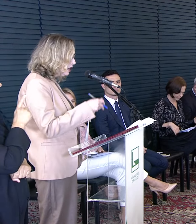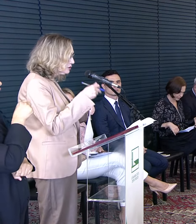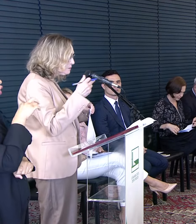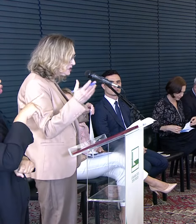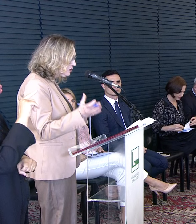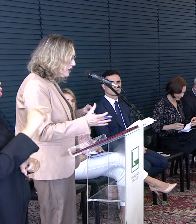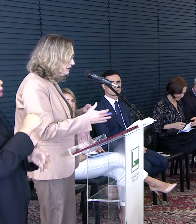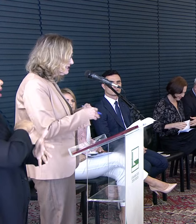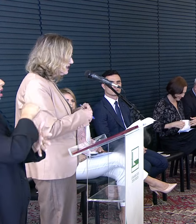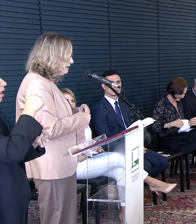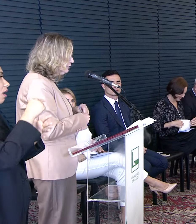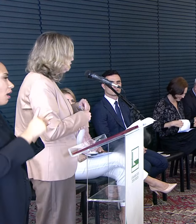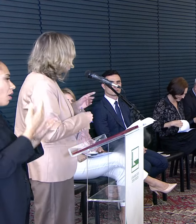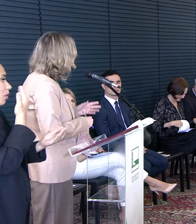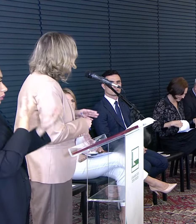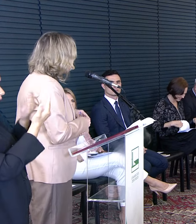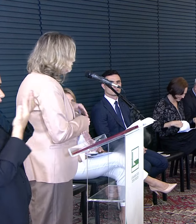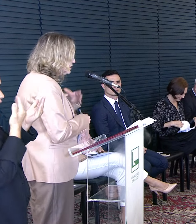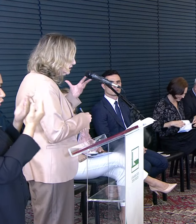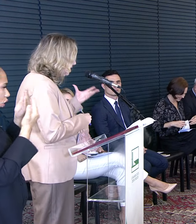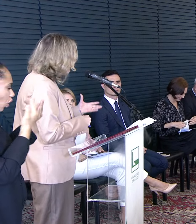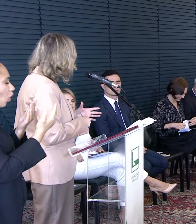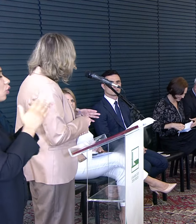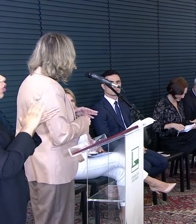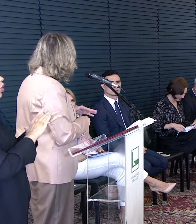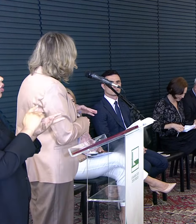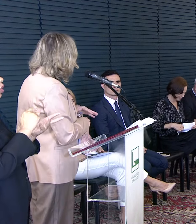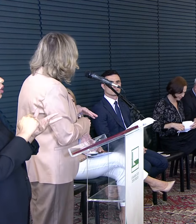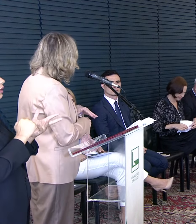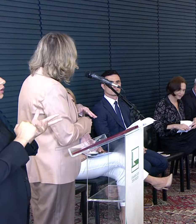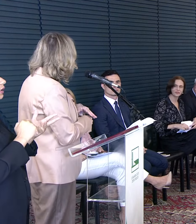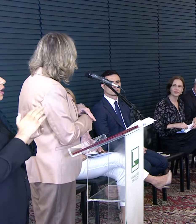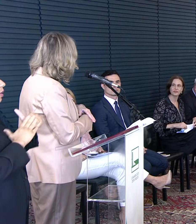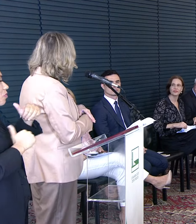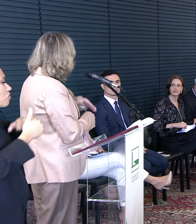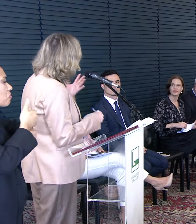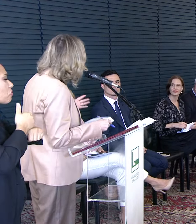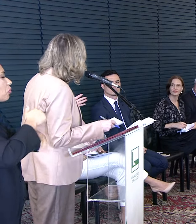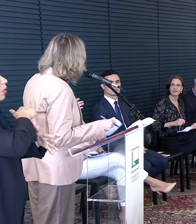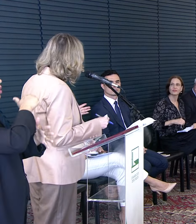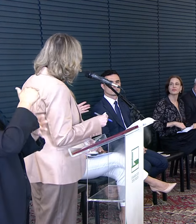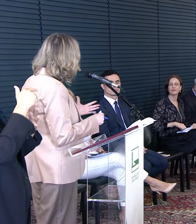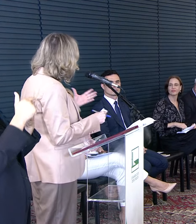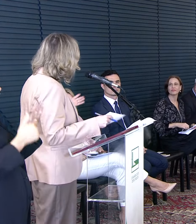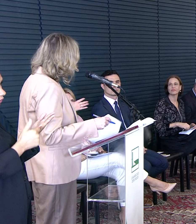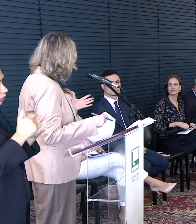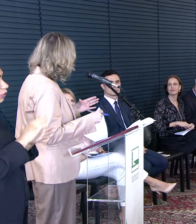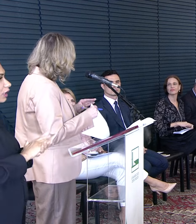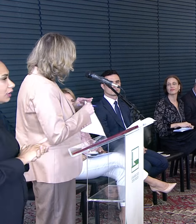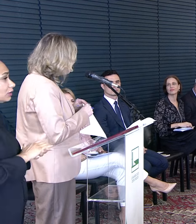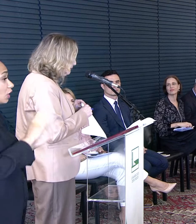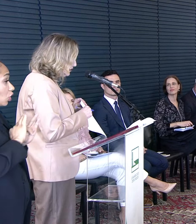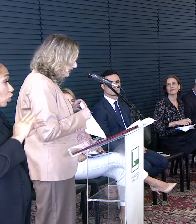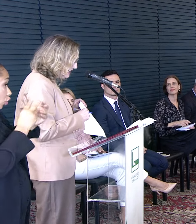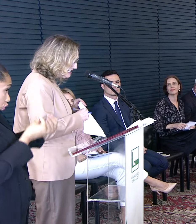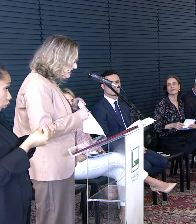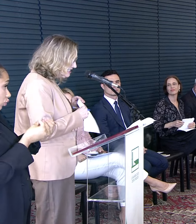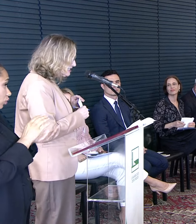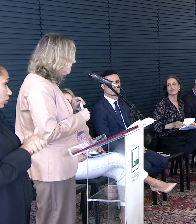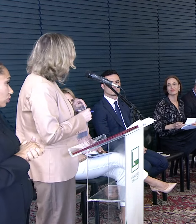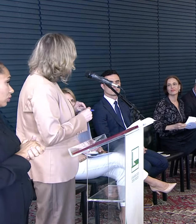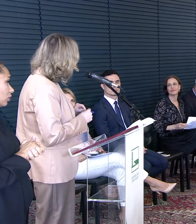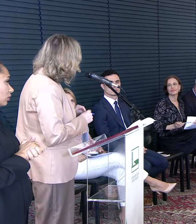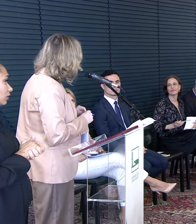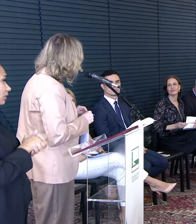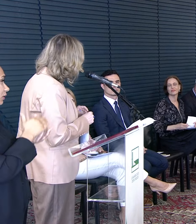Psicólogos Psicólogas Fonoaudiólogos Fisioterapeutas Profissionais Os mais variados Todos Os profissionais